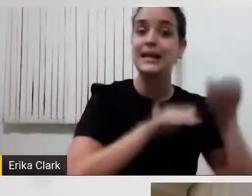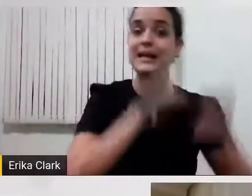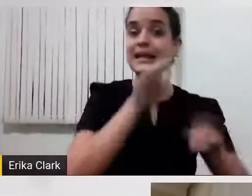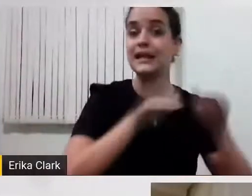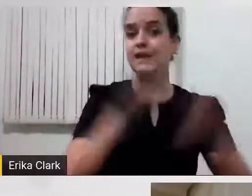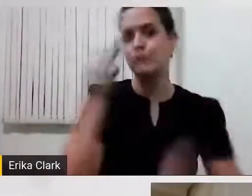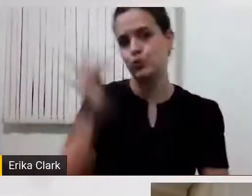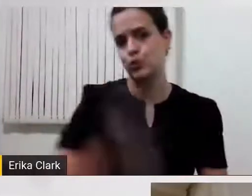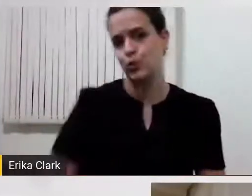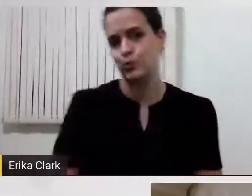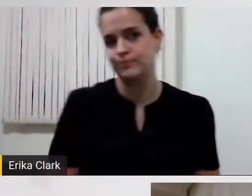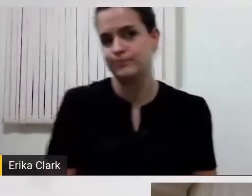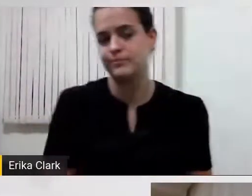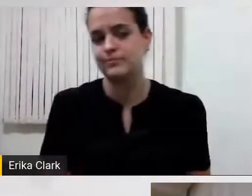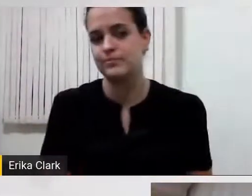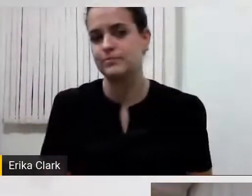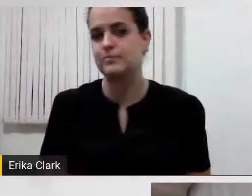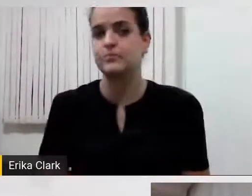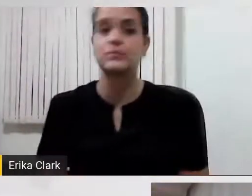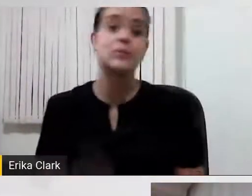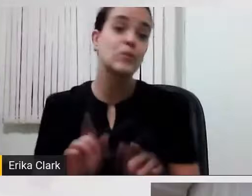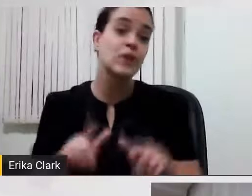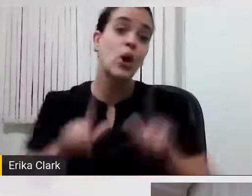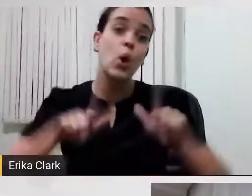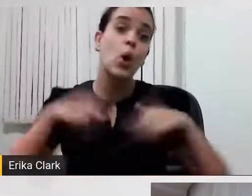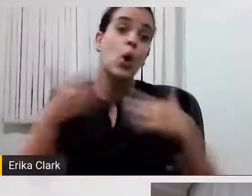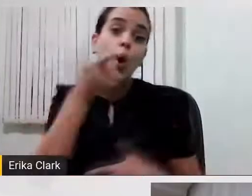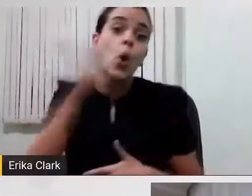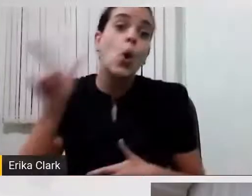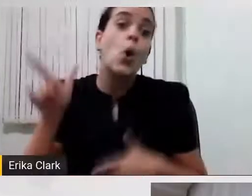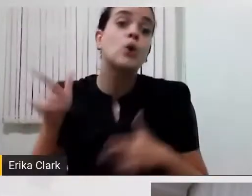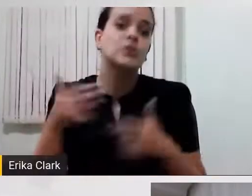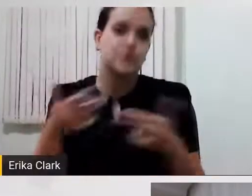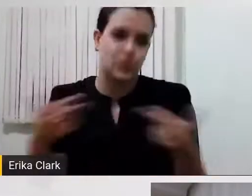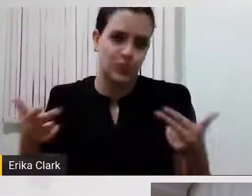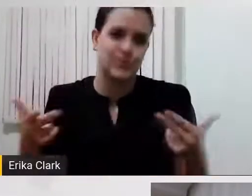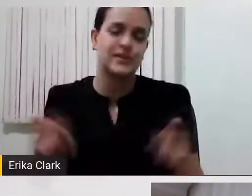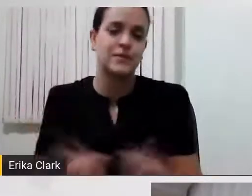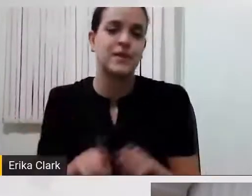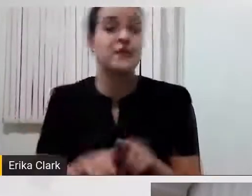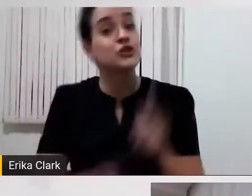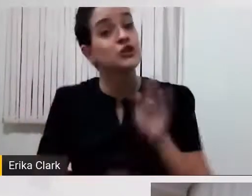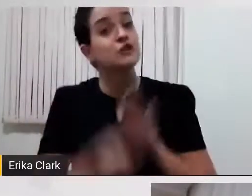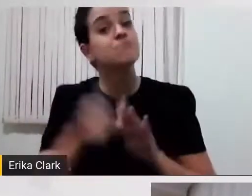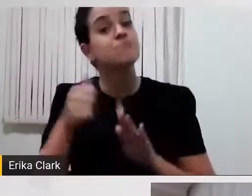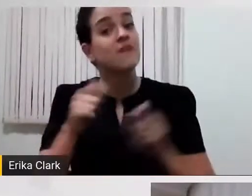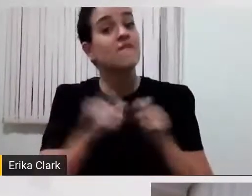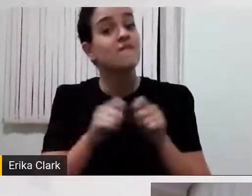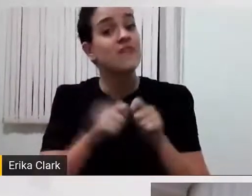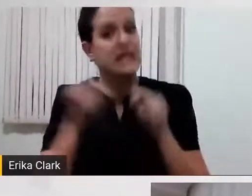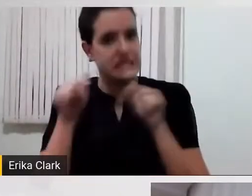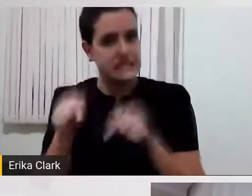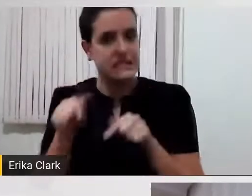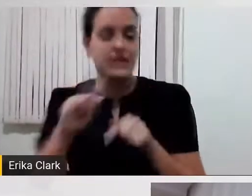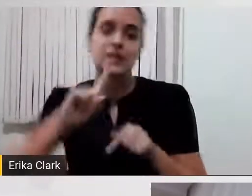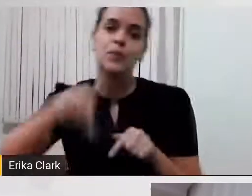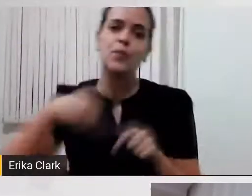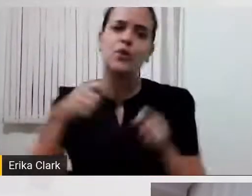Agora a gente tem, por exemplo, outra barreira. A gente fez essa primeira prancha e depois foi fazer a prova junto com as pessoas.